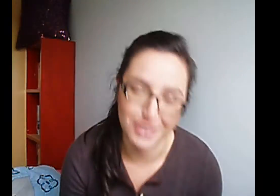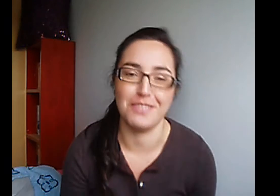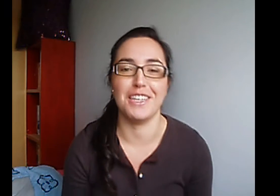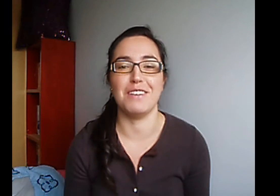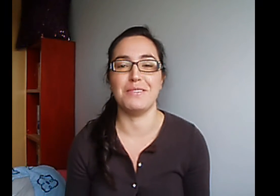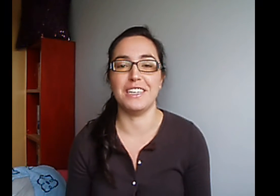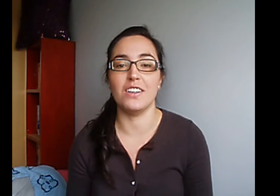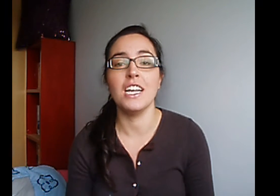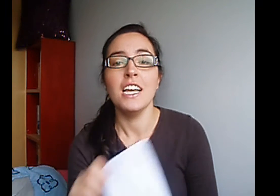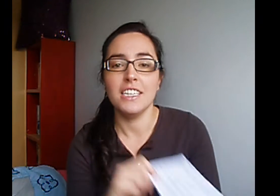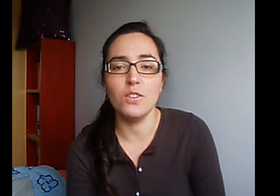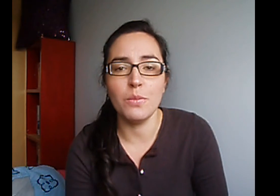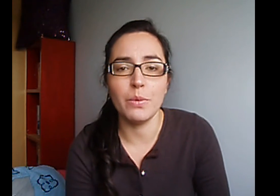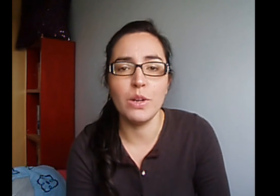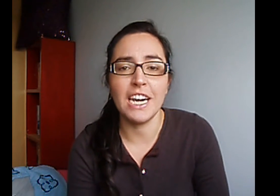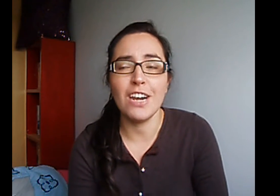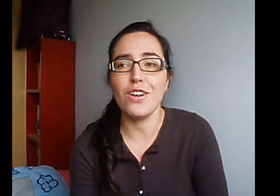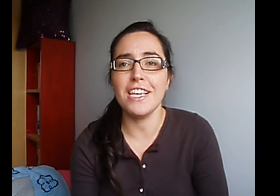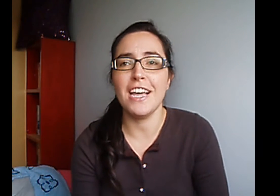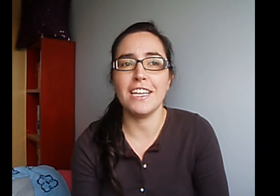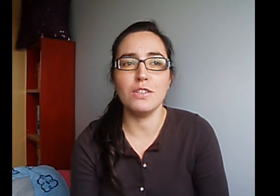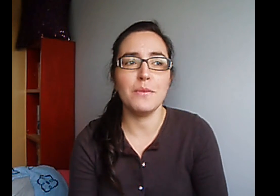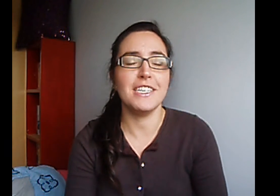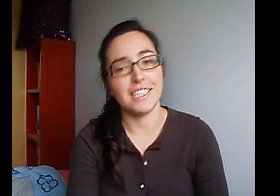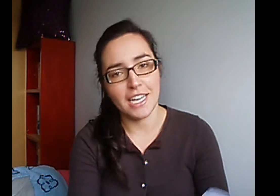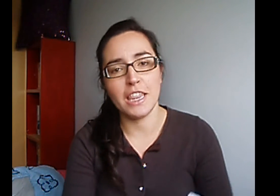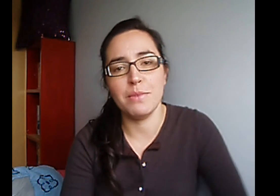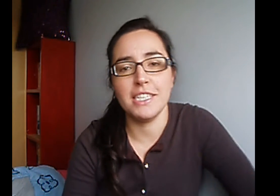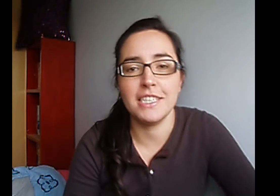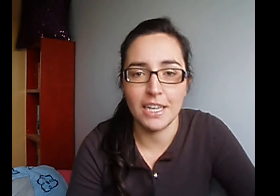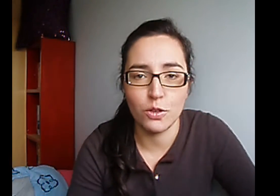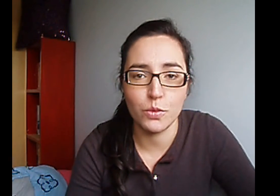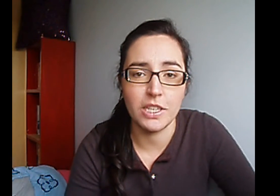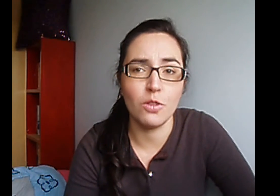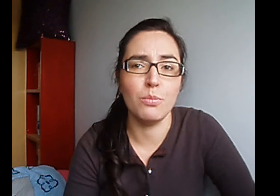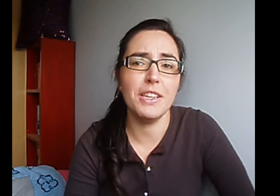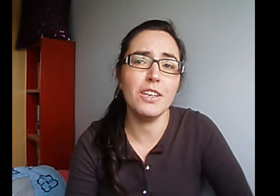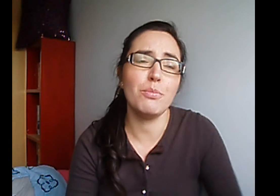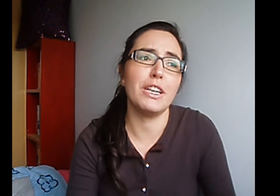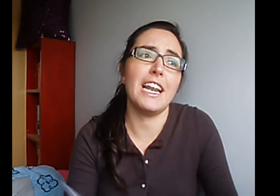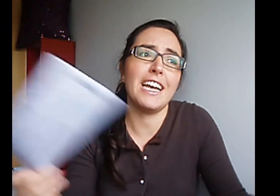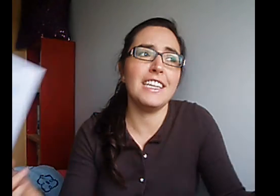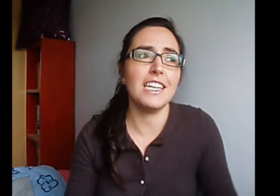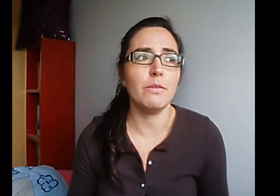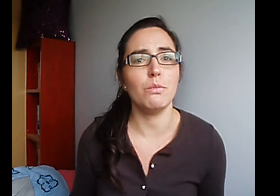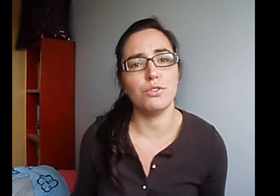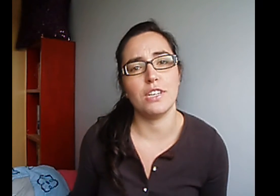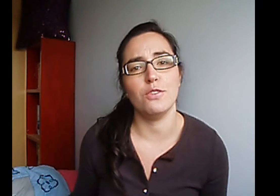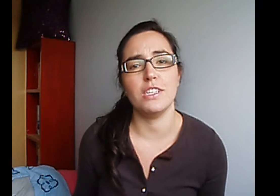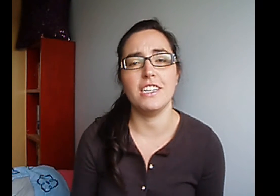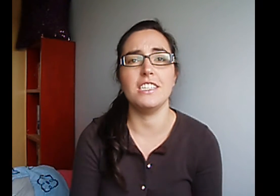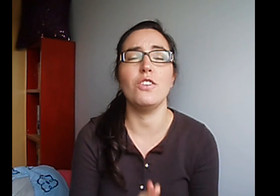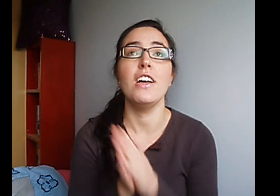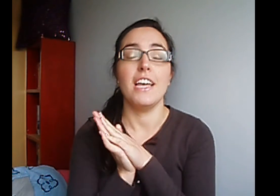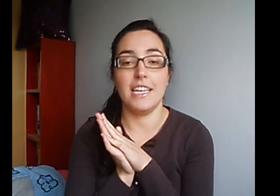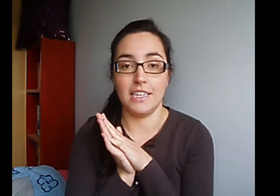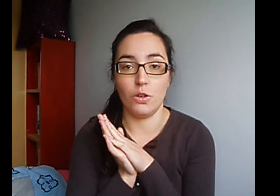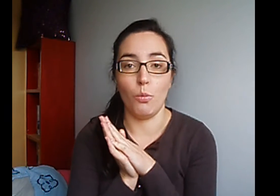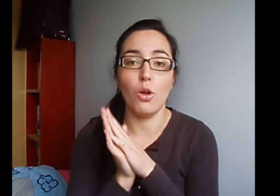tengo aquí apuntado Tiene un nombre muy raro y ya que no sabéis que hace meses que no sube ningún vídeo Porque la gente que lleva muchos años en esto, ella tiene un blog,